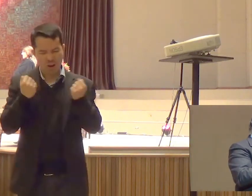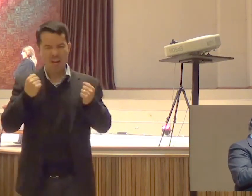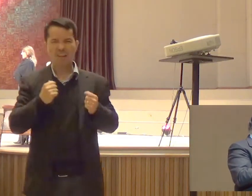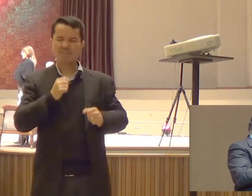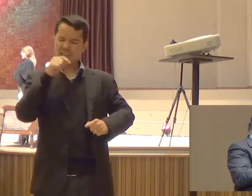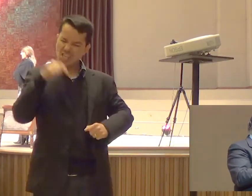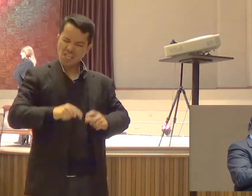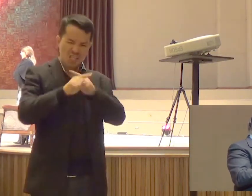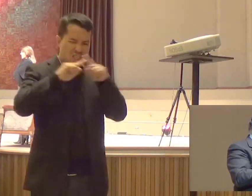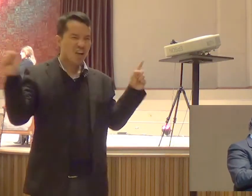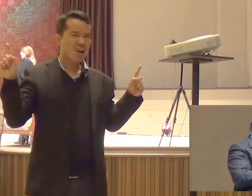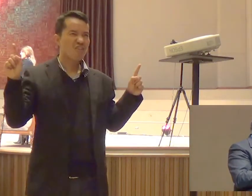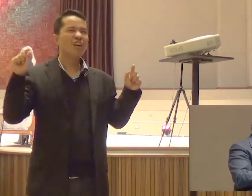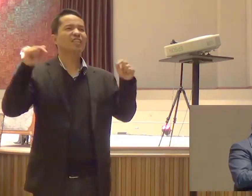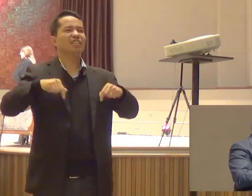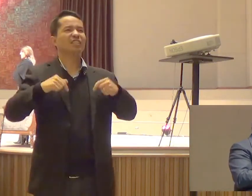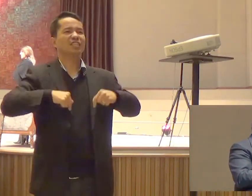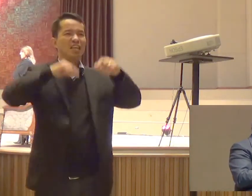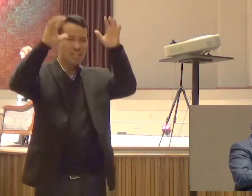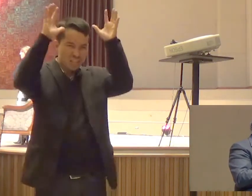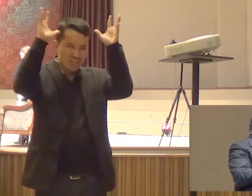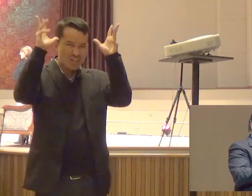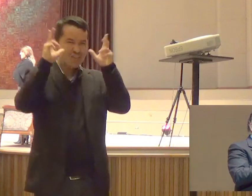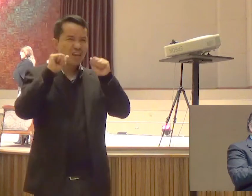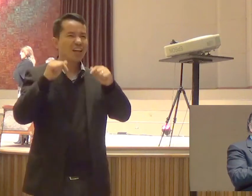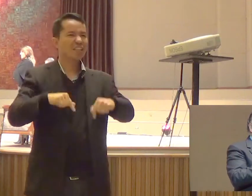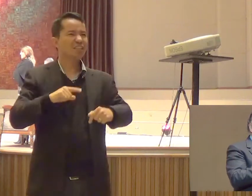Vamos orar Pai em nome de Jesus